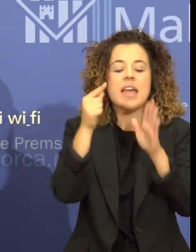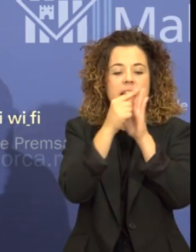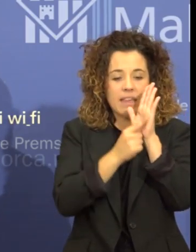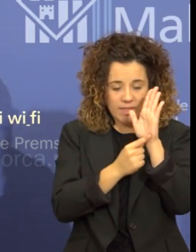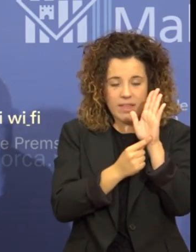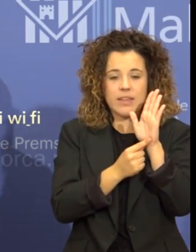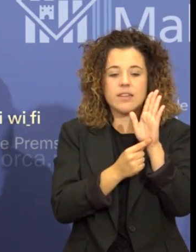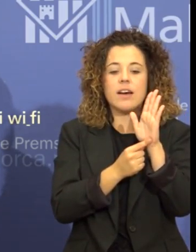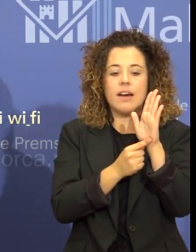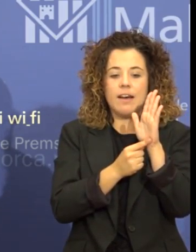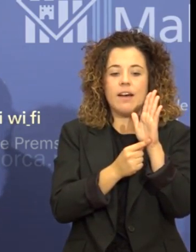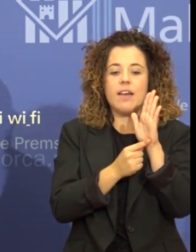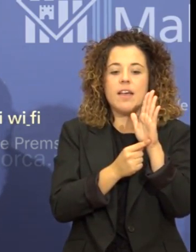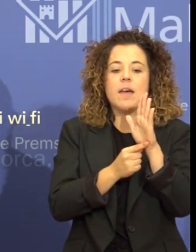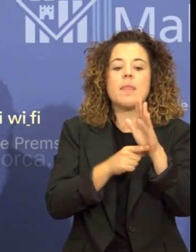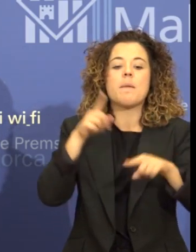índex que